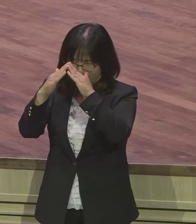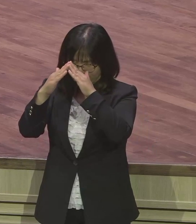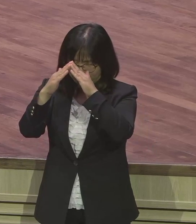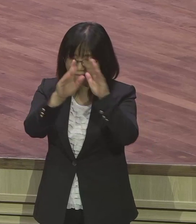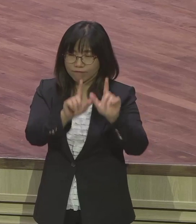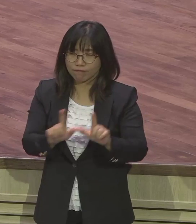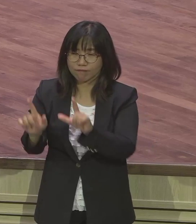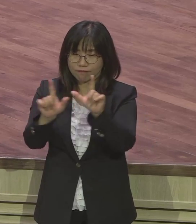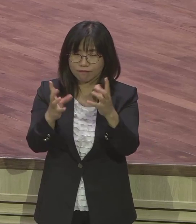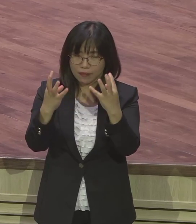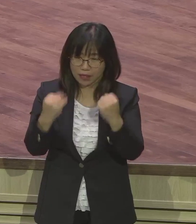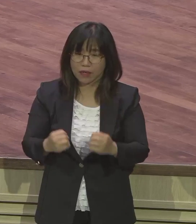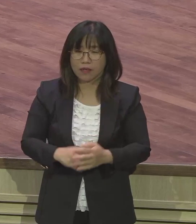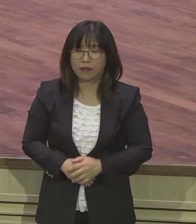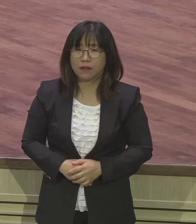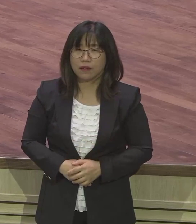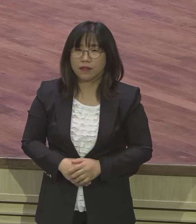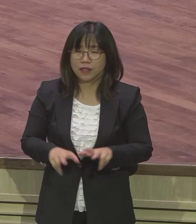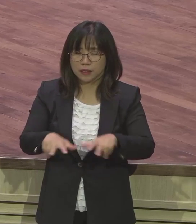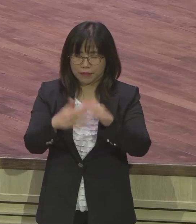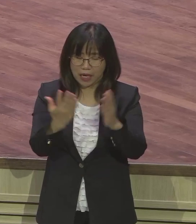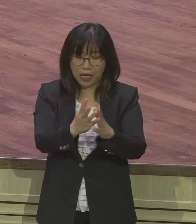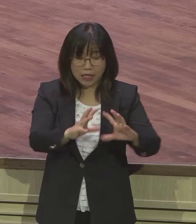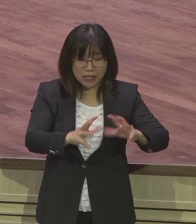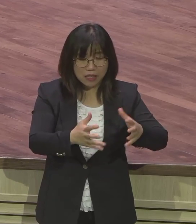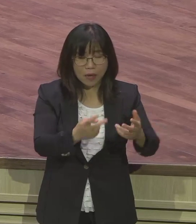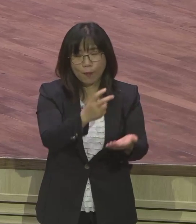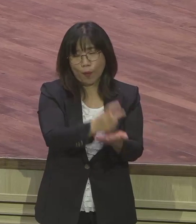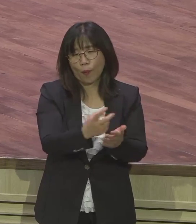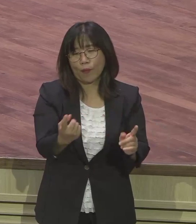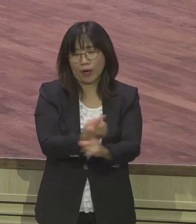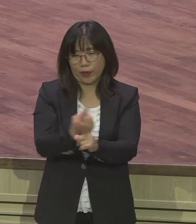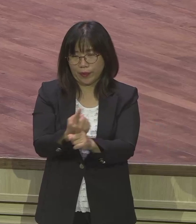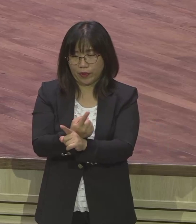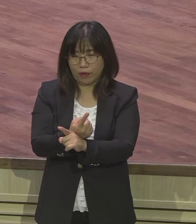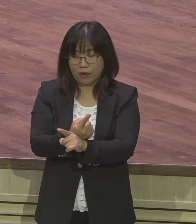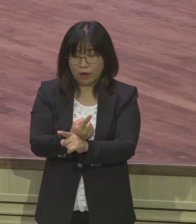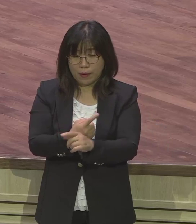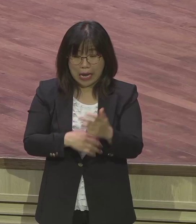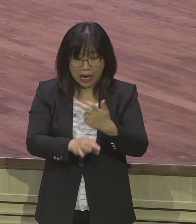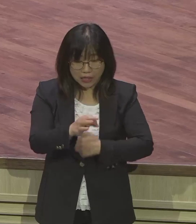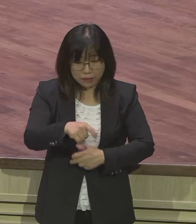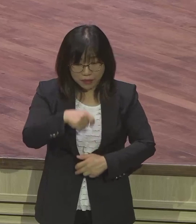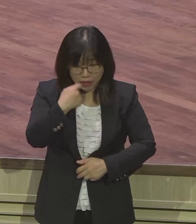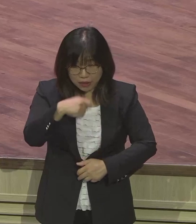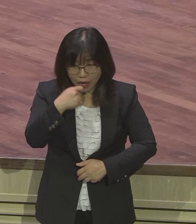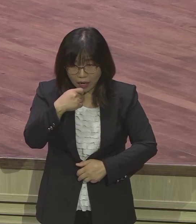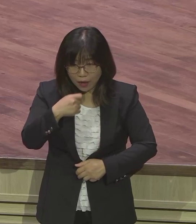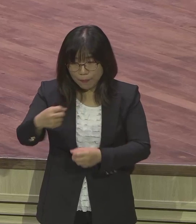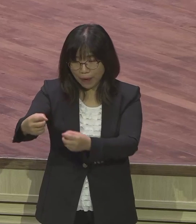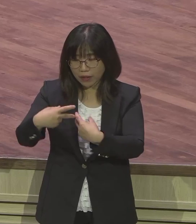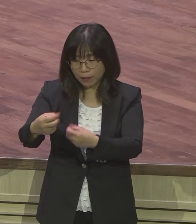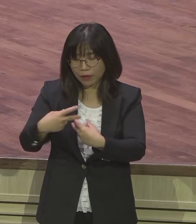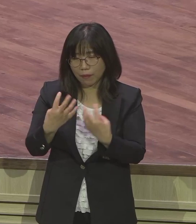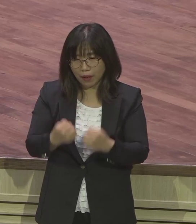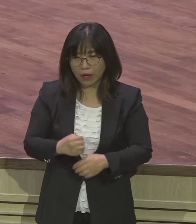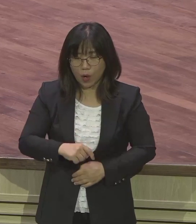살도록 지금 계속 막혔던 그렇게 흘러가고 다 혼자 아침에 딱딱딱 갖다줘 새벽부터 다 갖다줘 혼자